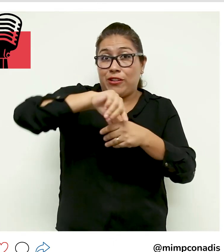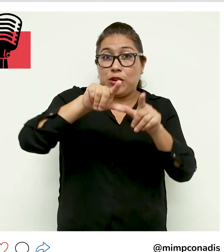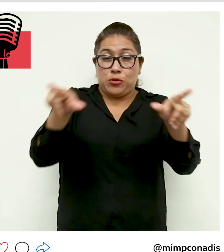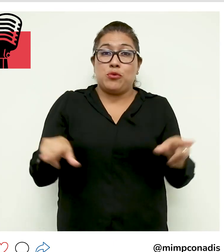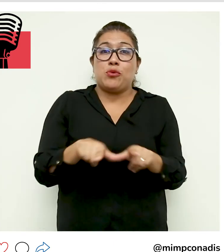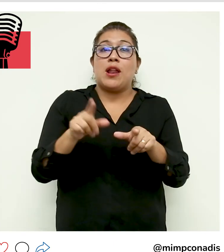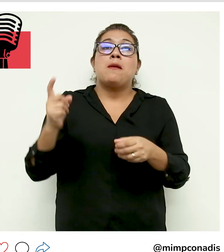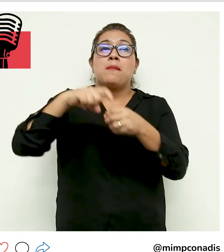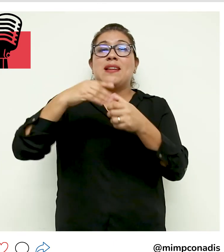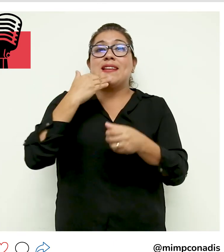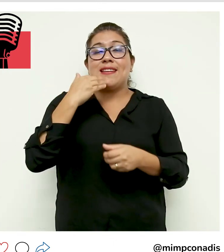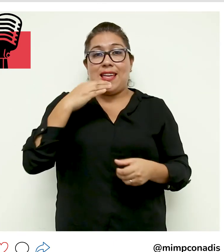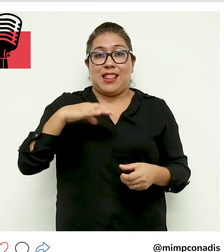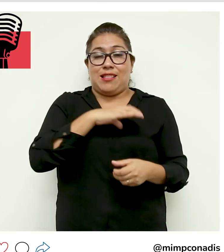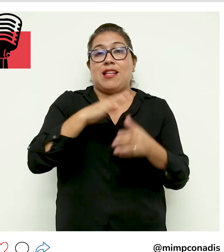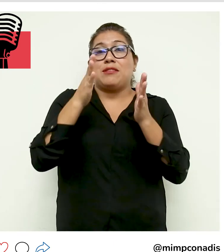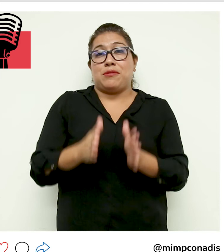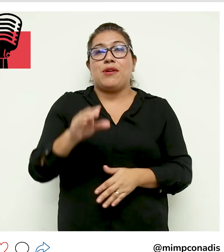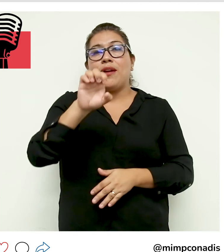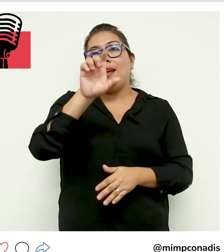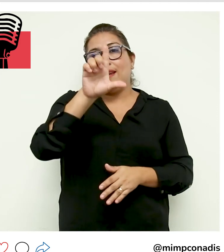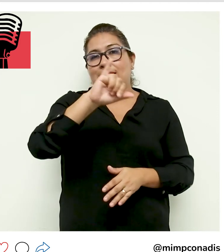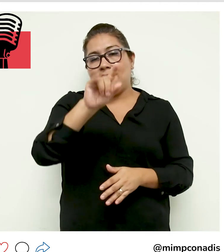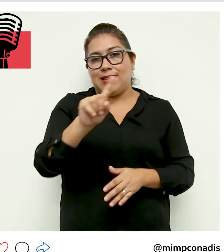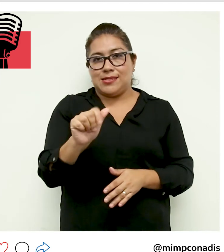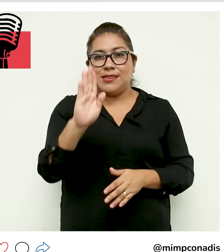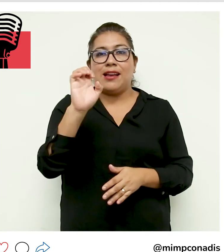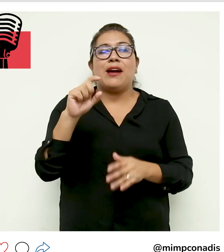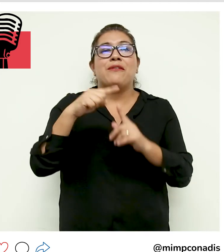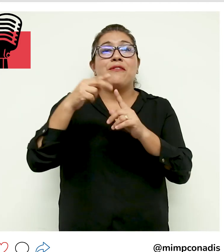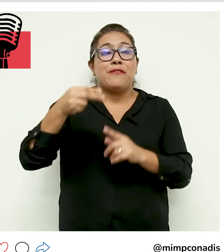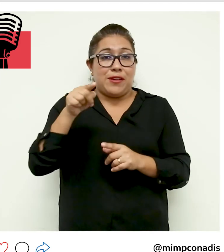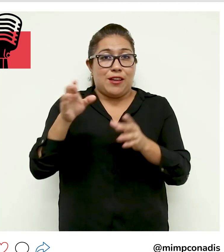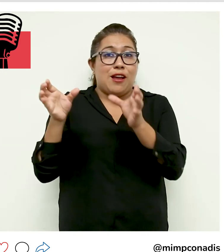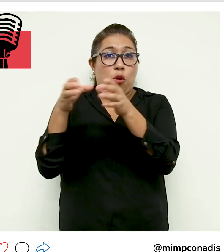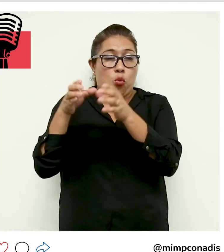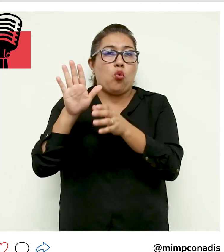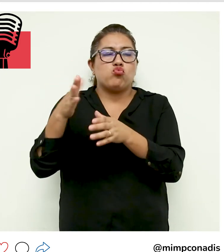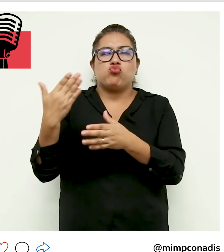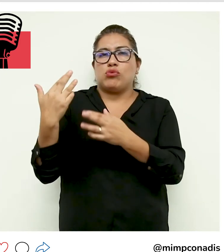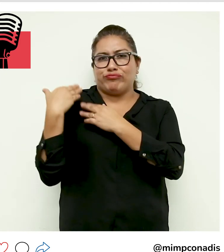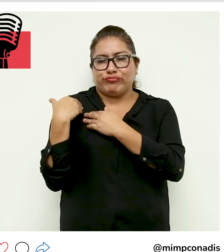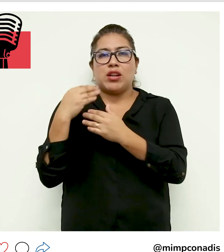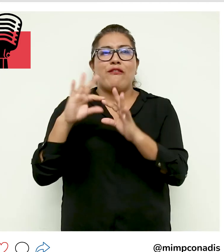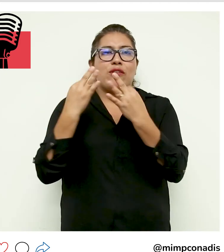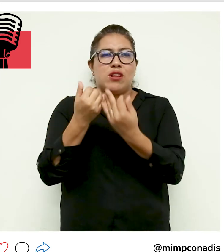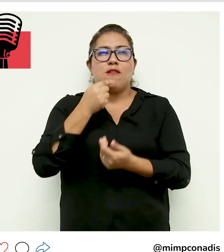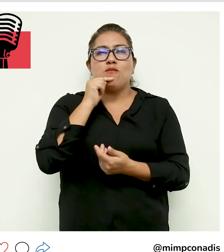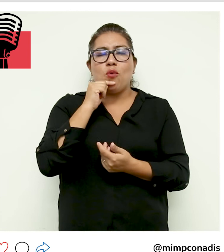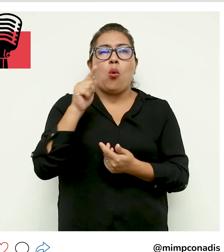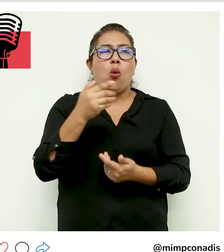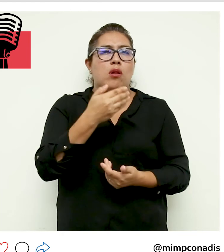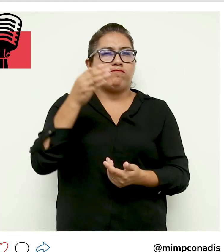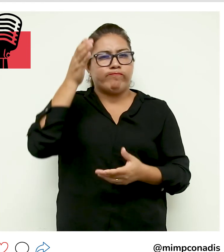inauguró con la participación de la congresista Elizabeth Medina Hermosilla, en su condición de presidenta de la Comisión de la Mujer y Familia del